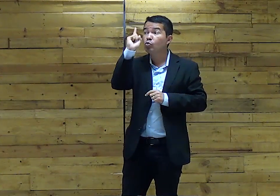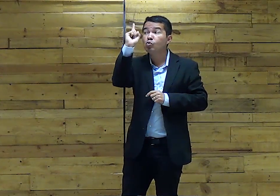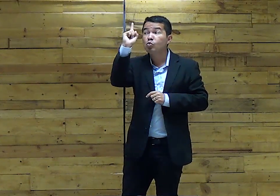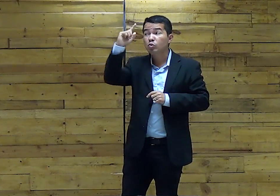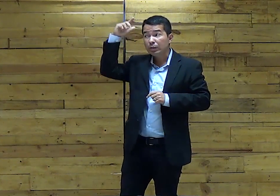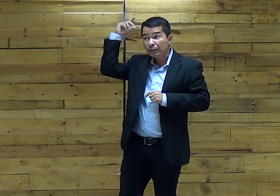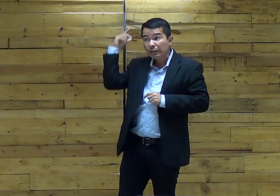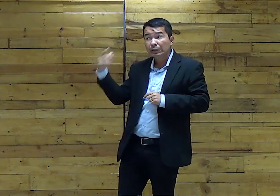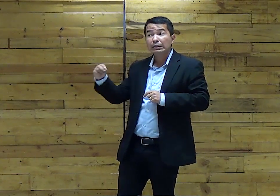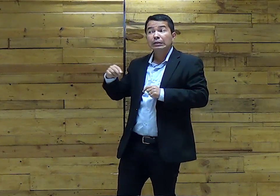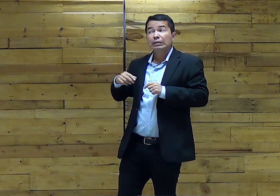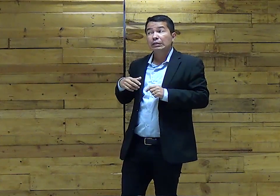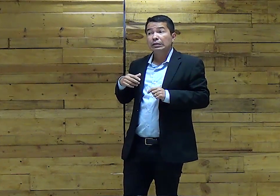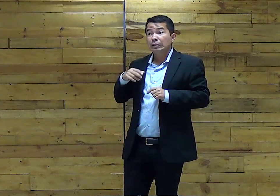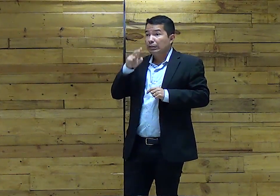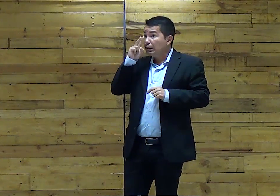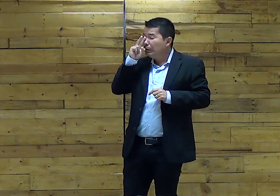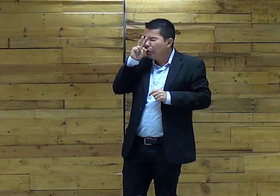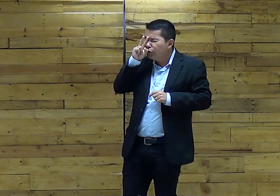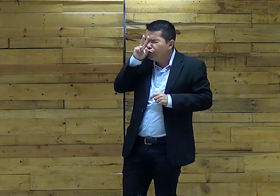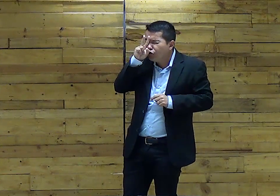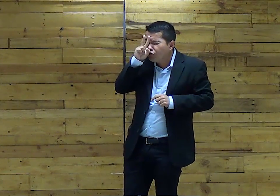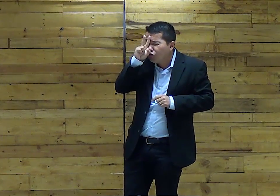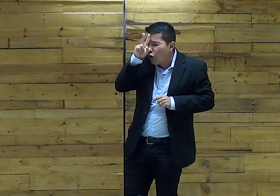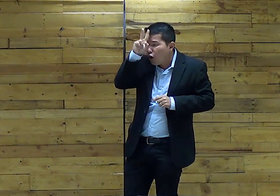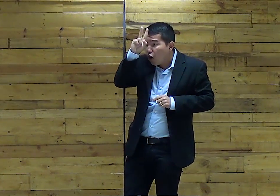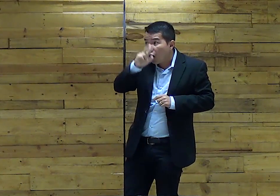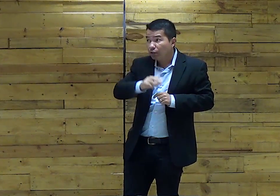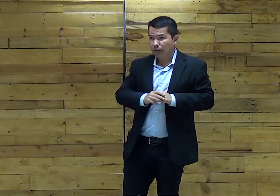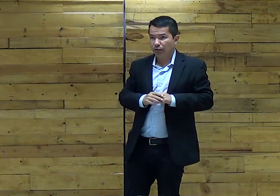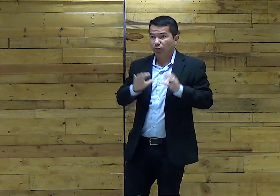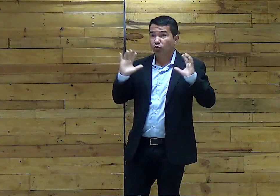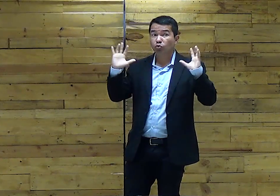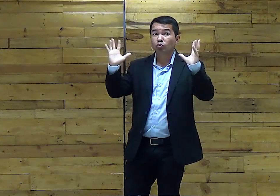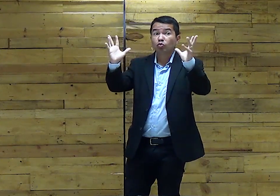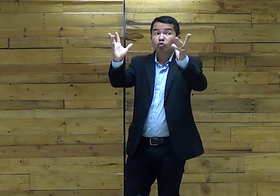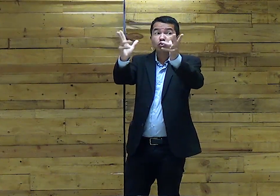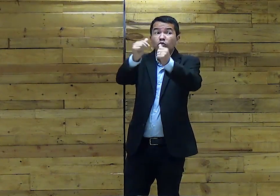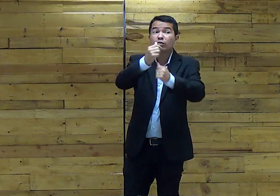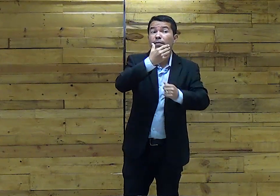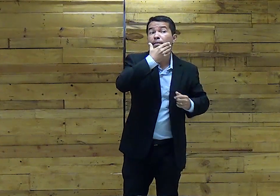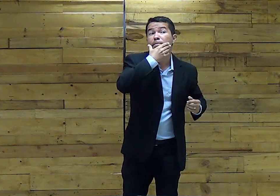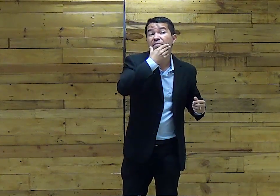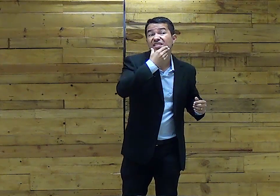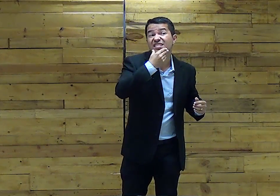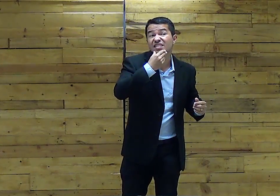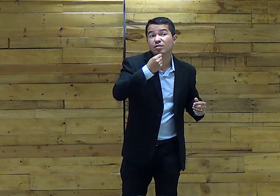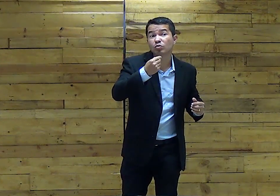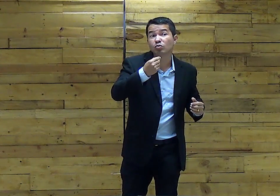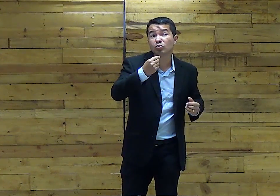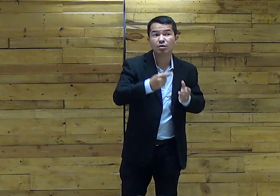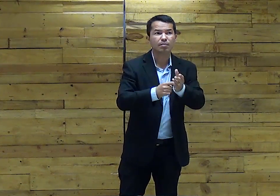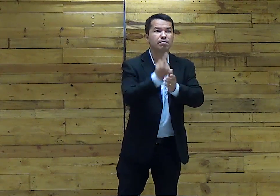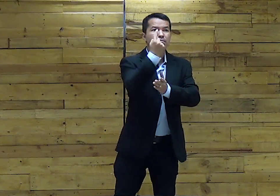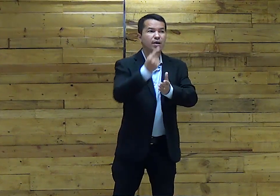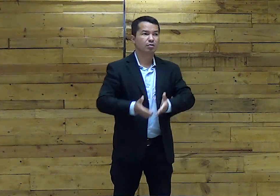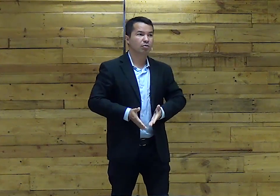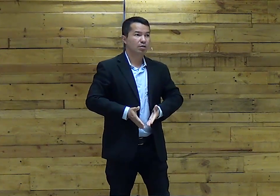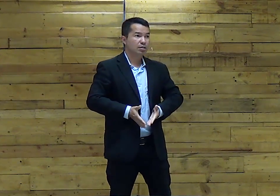Ó Haverá mais uma praga Ela será Muito forte E todos Os